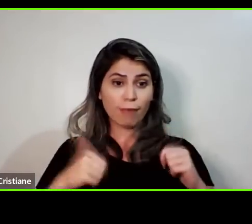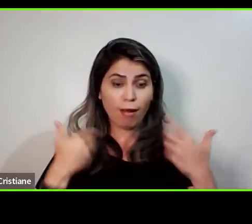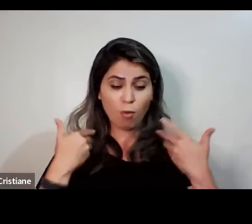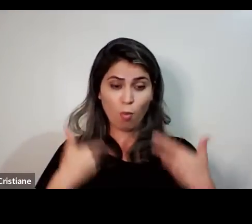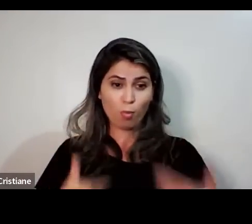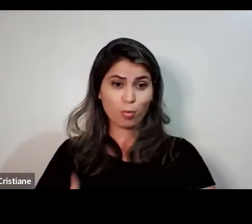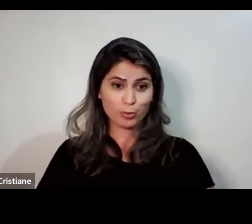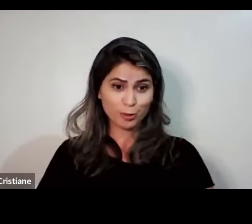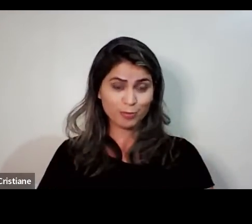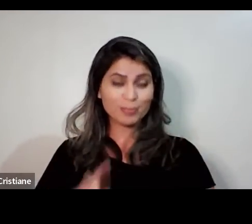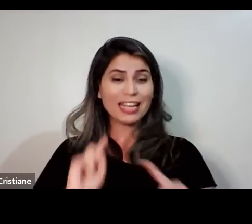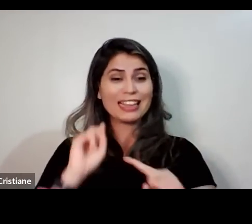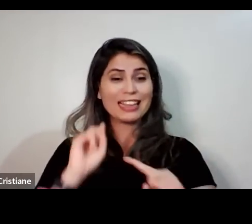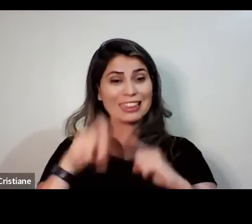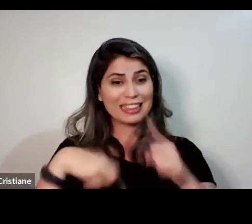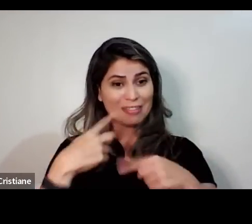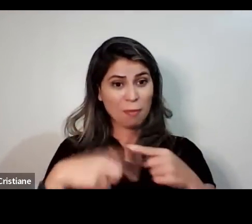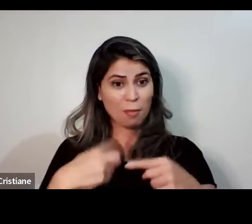É o aumento